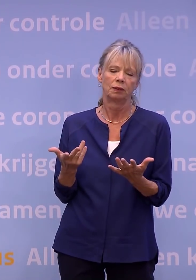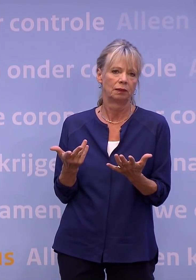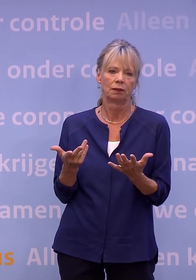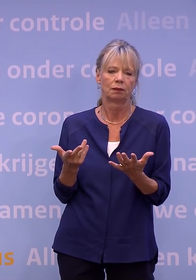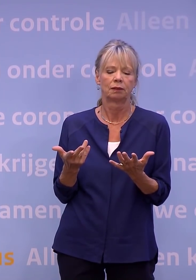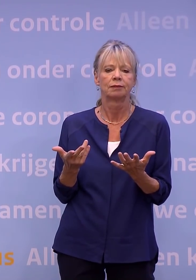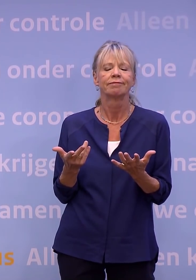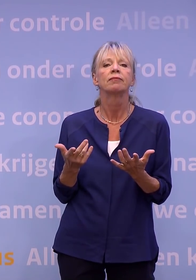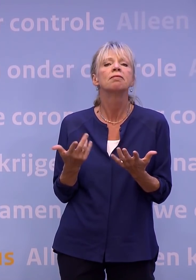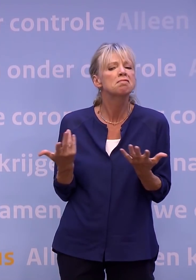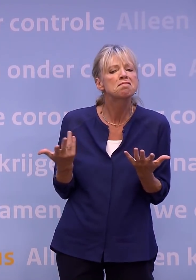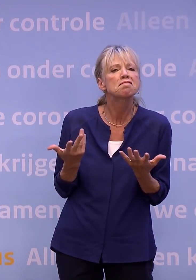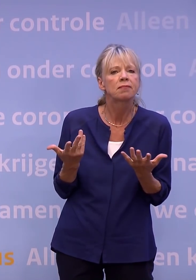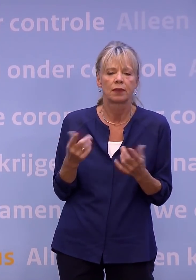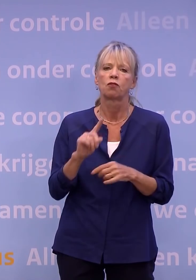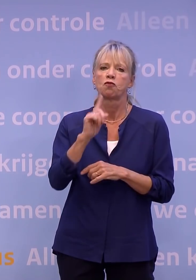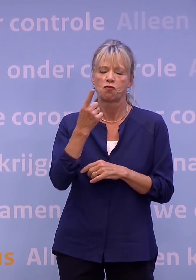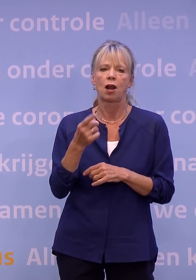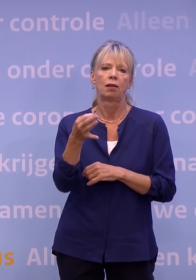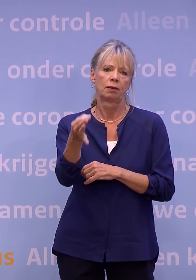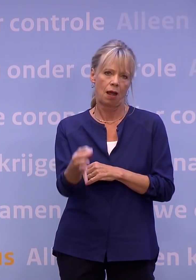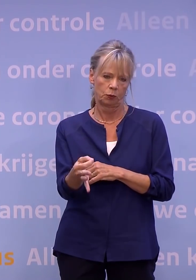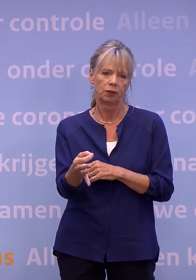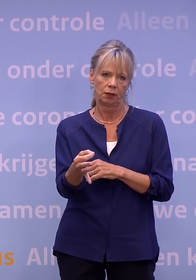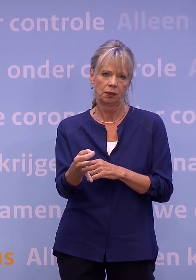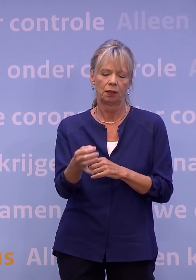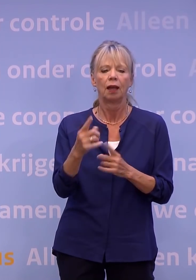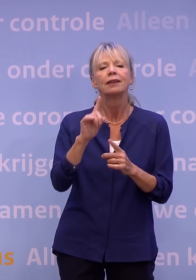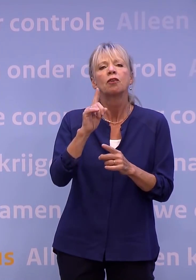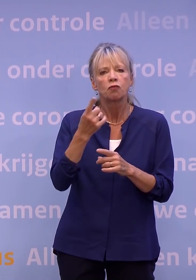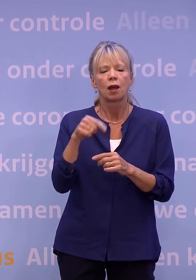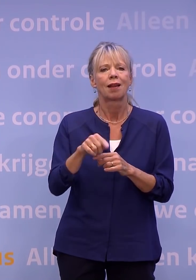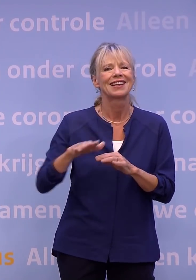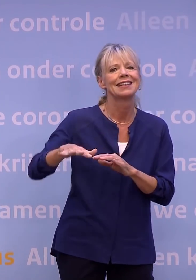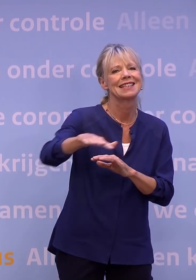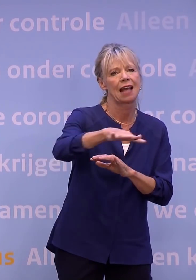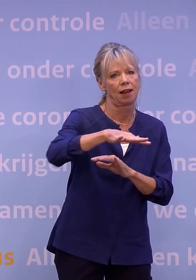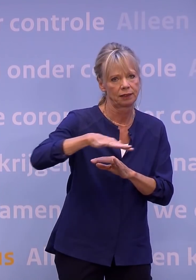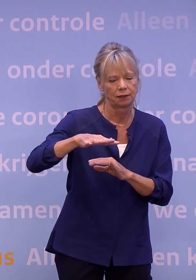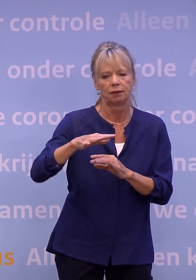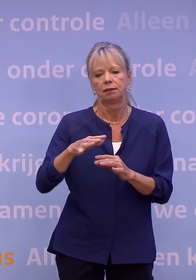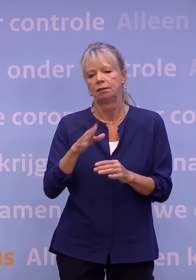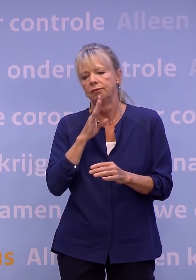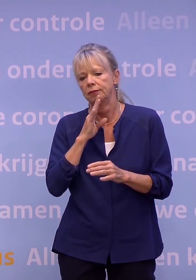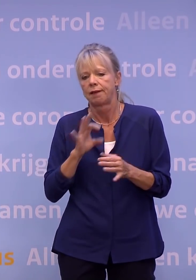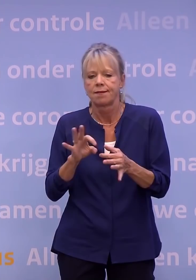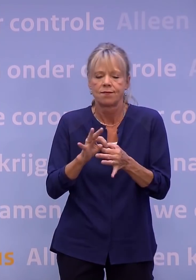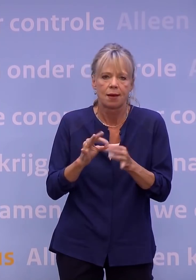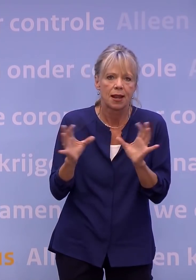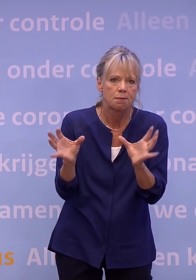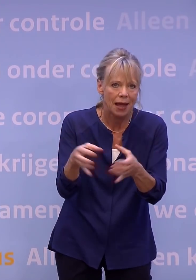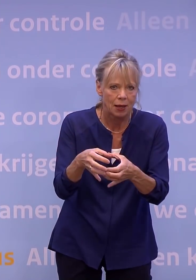in de privésfeer, achter de voordeur en in zaaltjes, bij familiebijeenkomsten, op